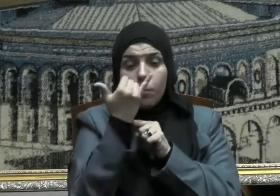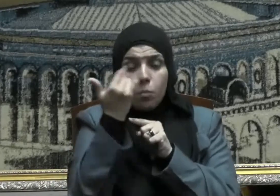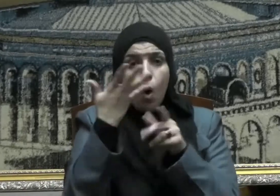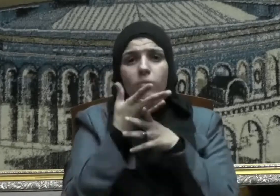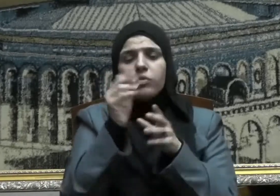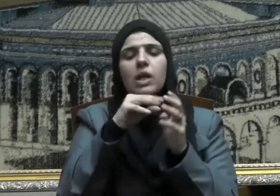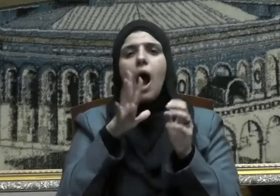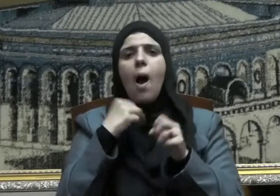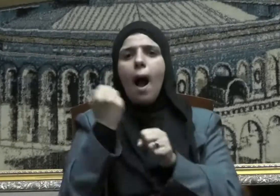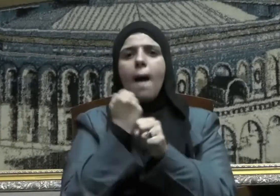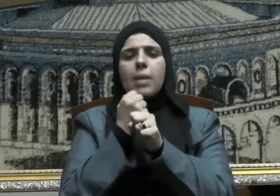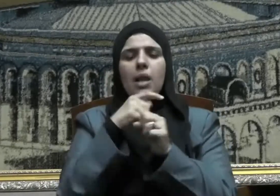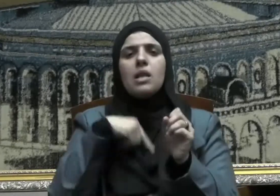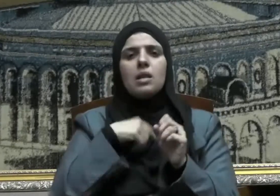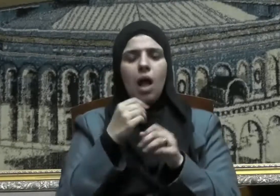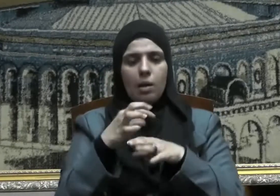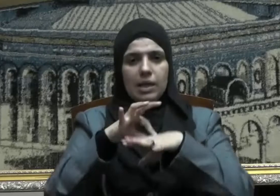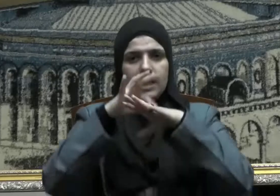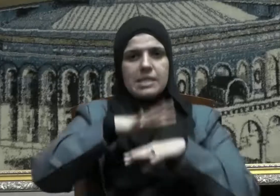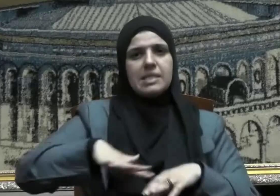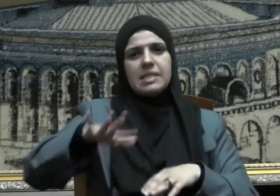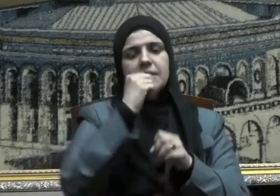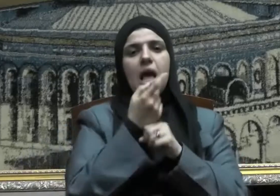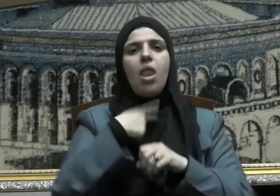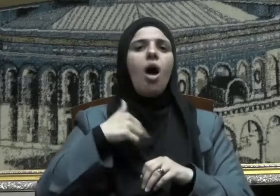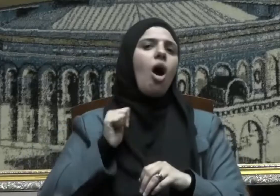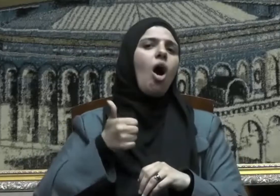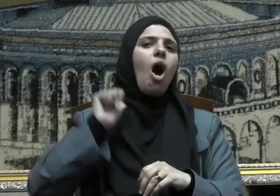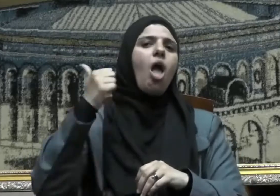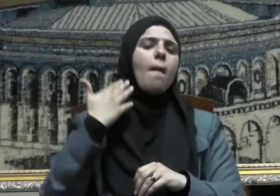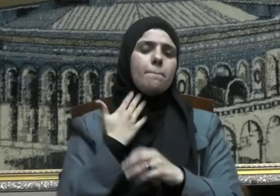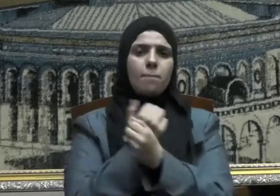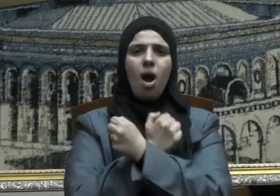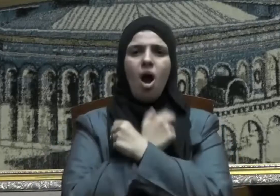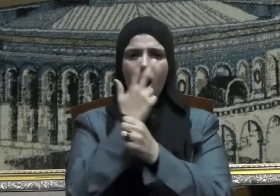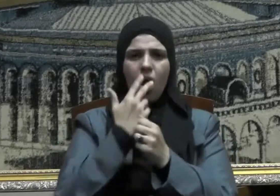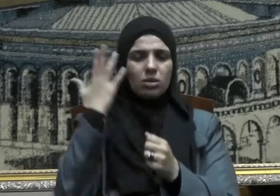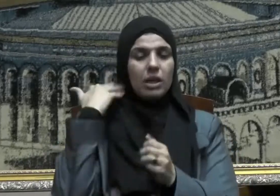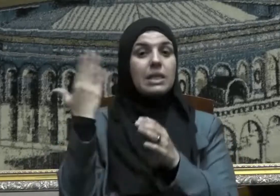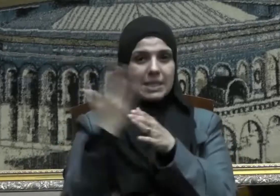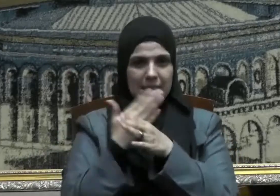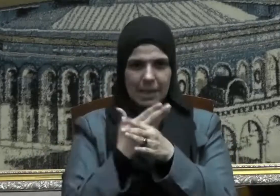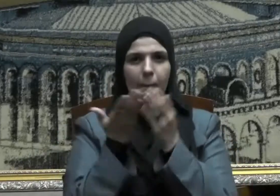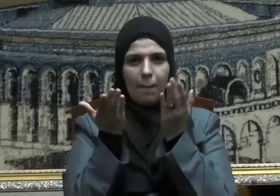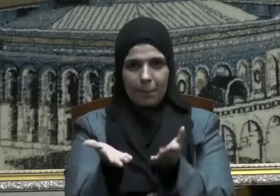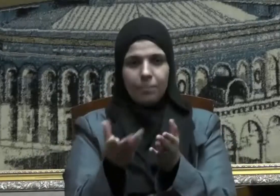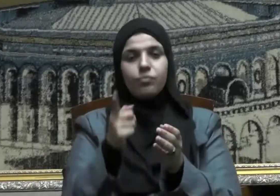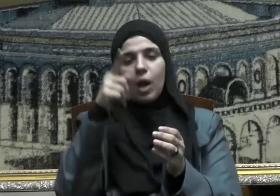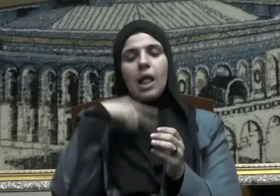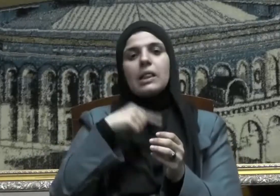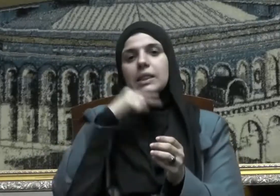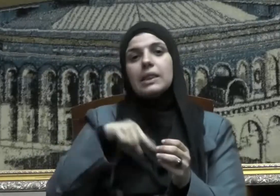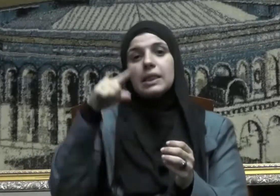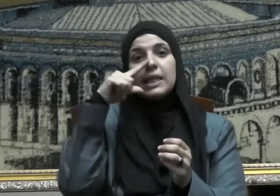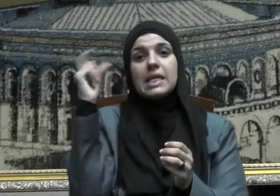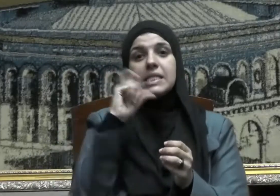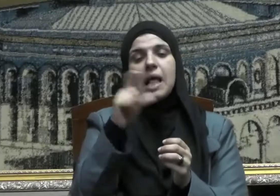أهميتها كسلوك إنساني وقيمة حضارية لذا حث